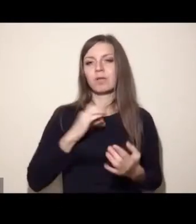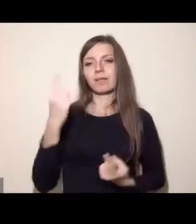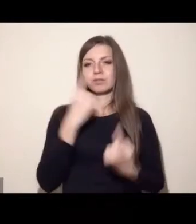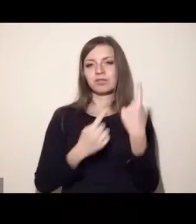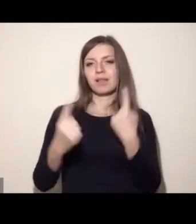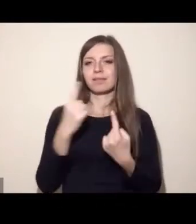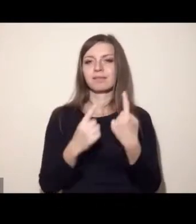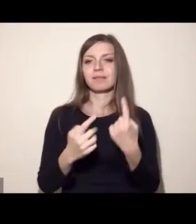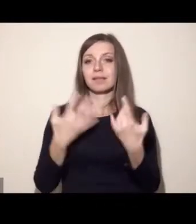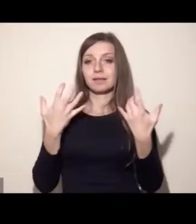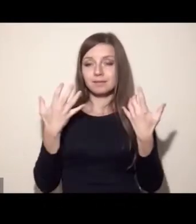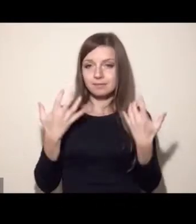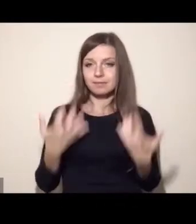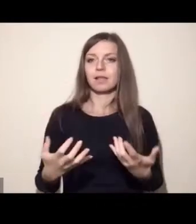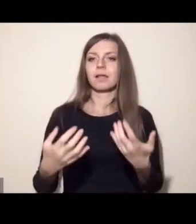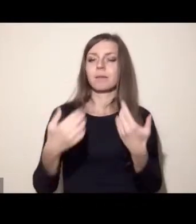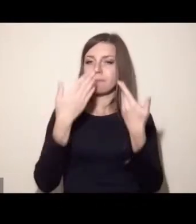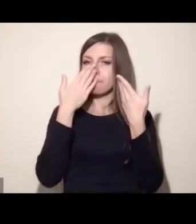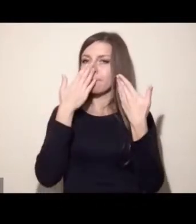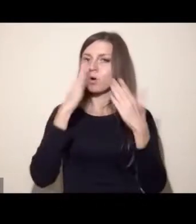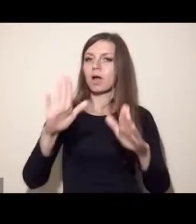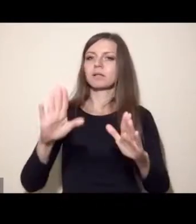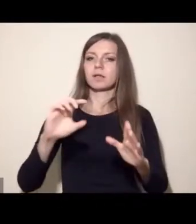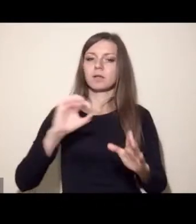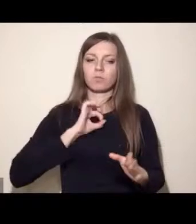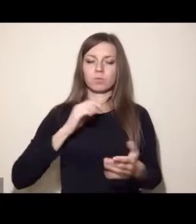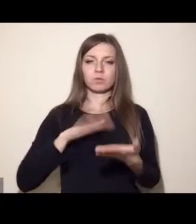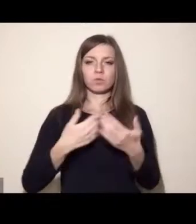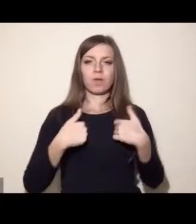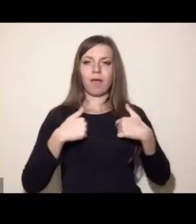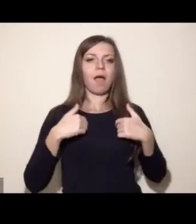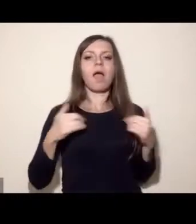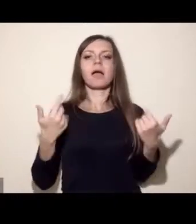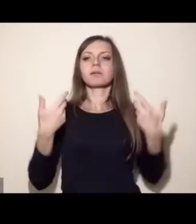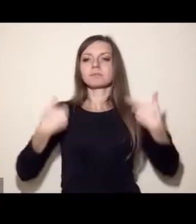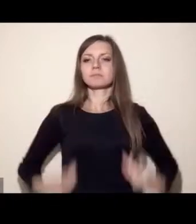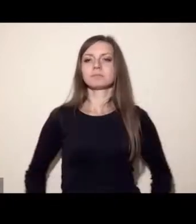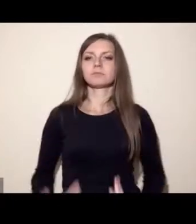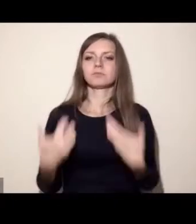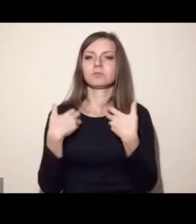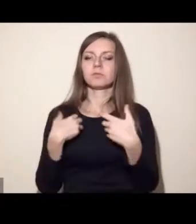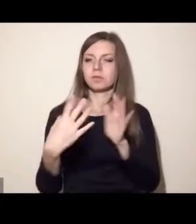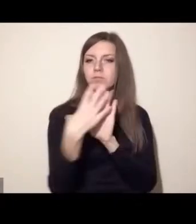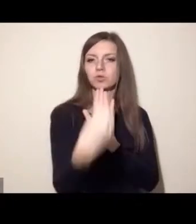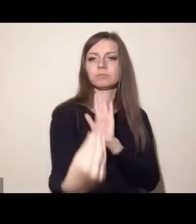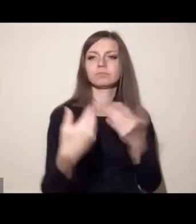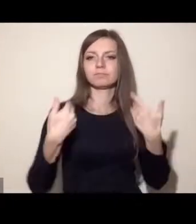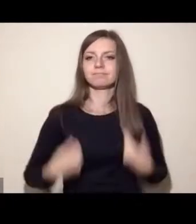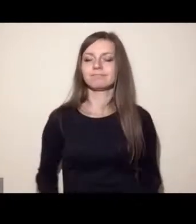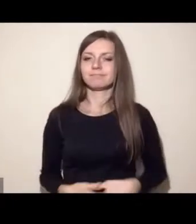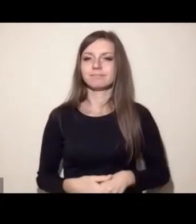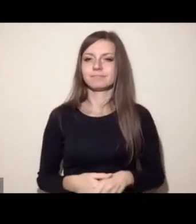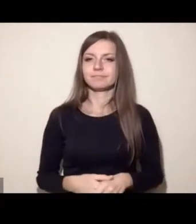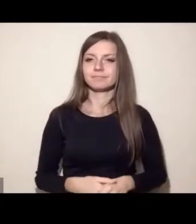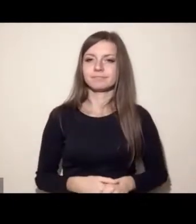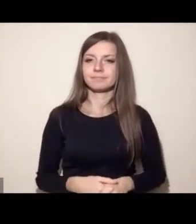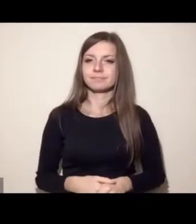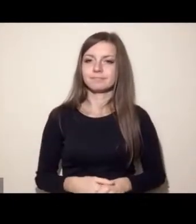promowaniu przykładem. I to jest coś, na czym staram się skupiać na co dzień.